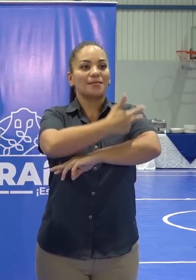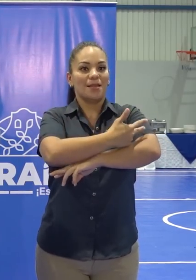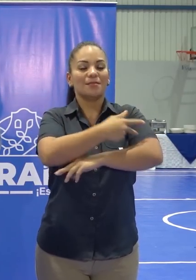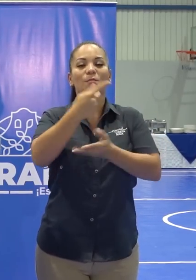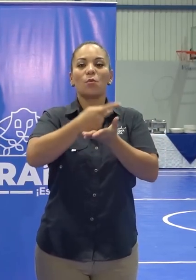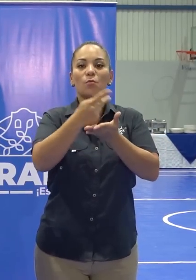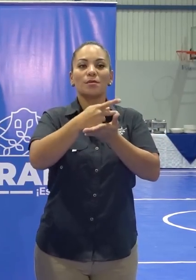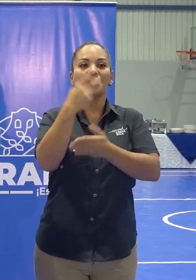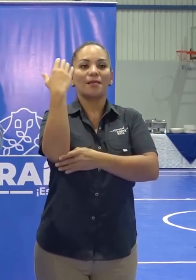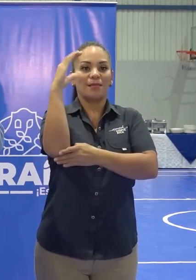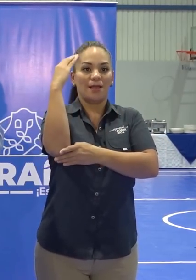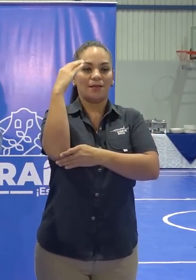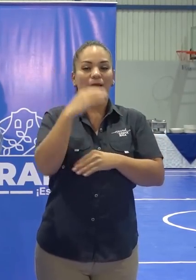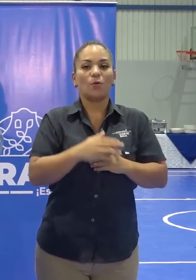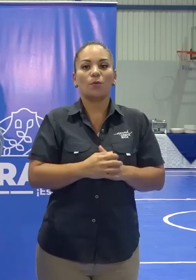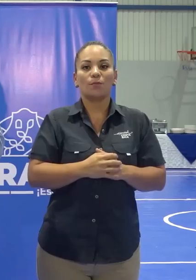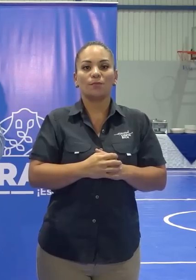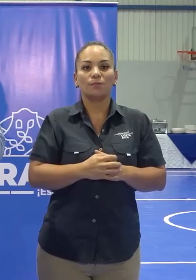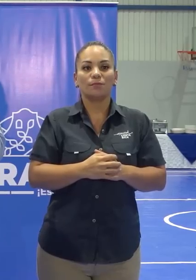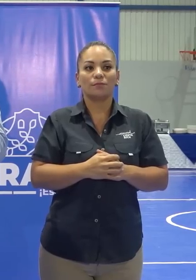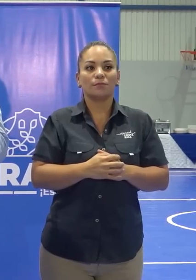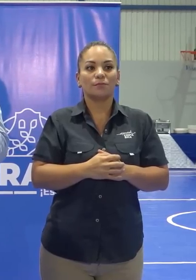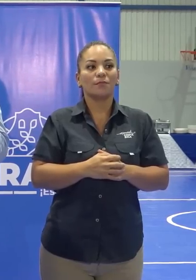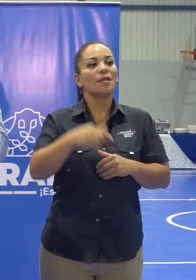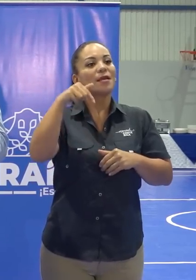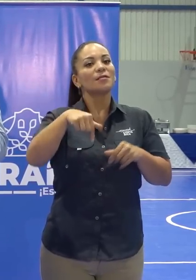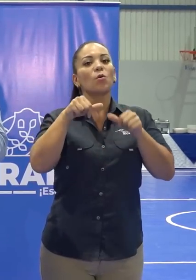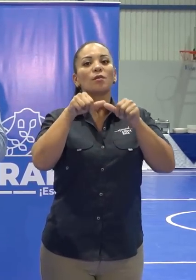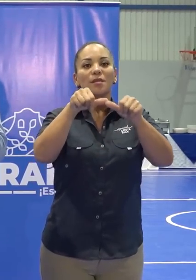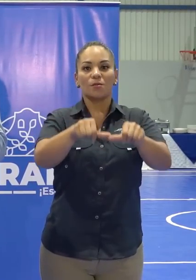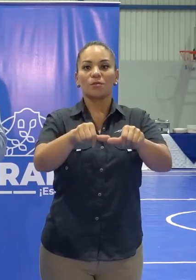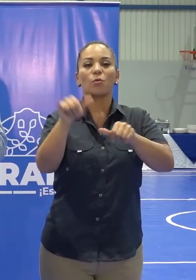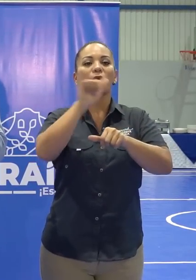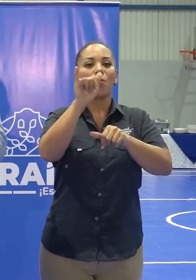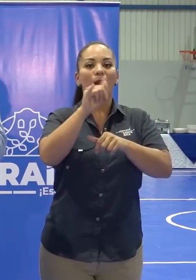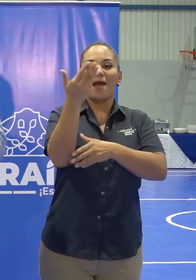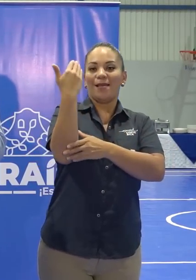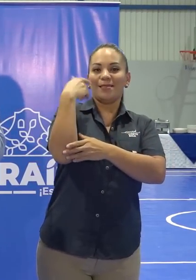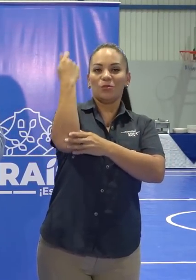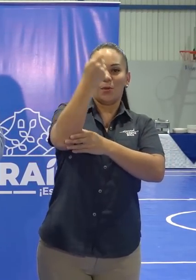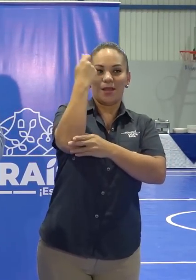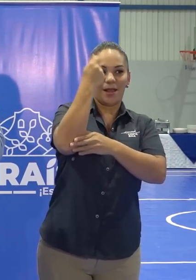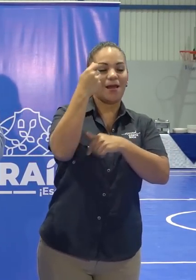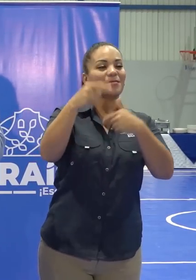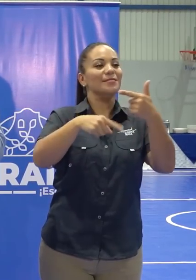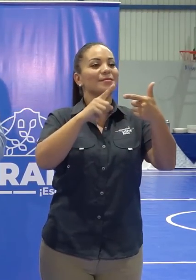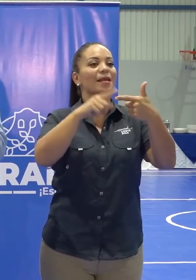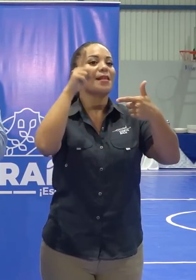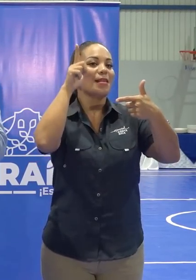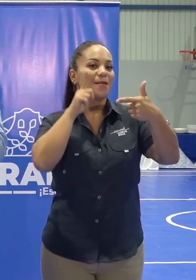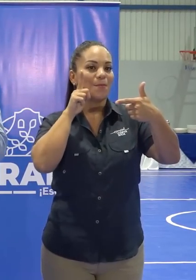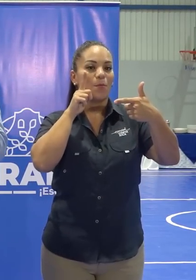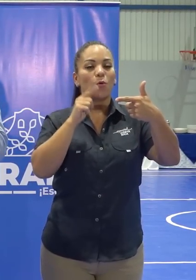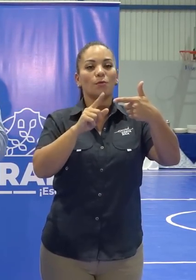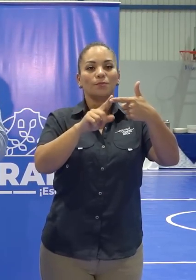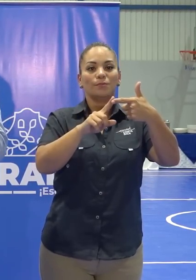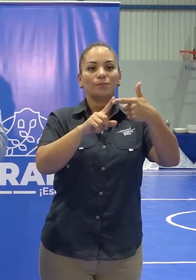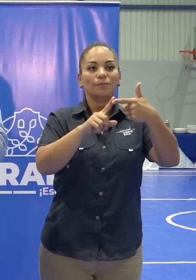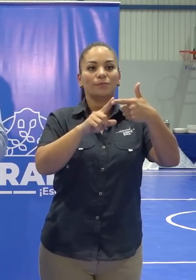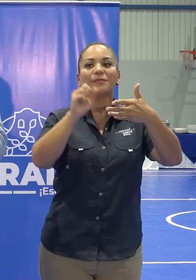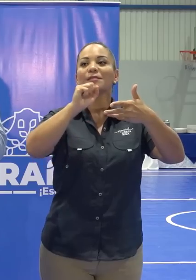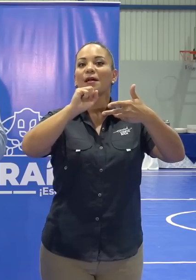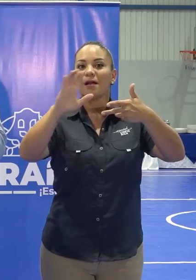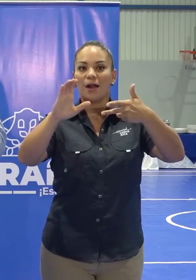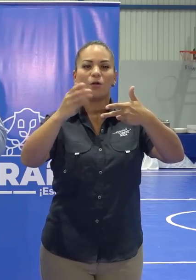la provincia de Cartago. Esto es una continuación de lo que hicimos en Guanacaste, lo que hicimos en Limón y en San